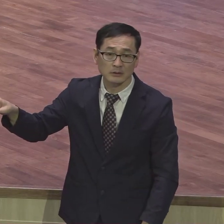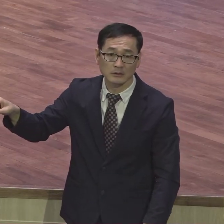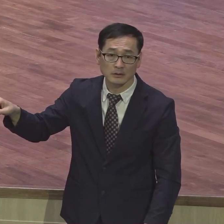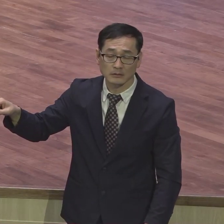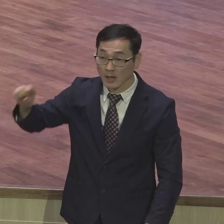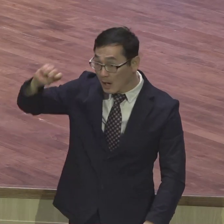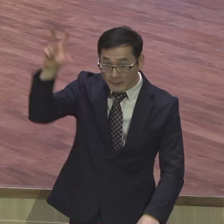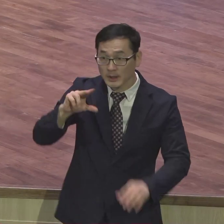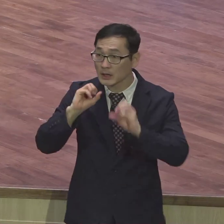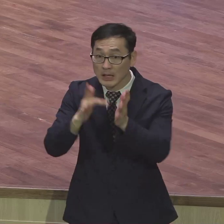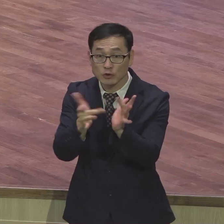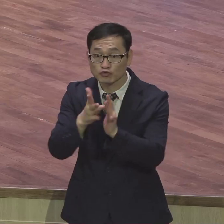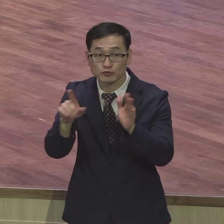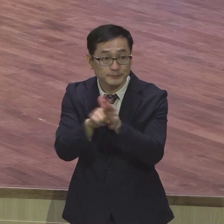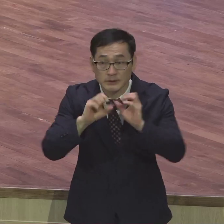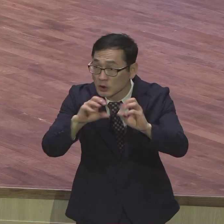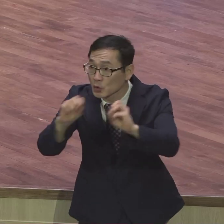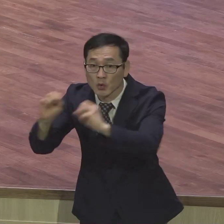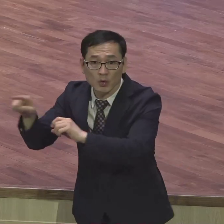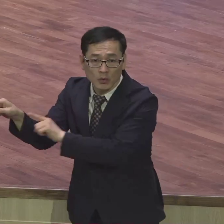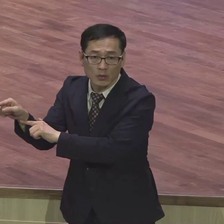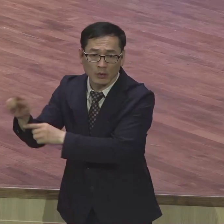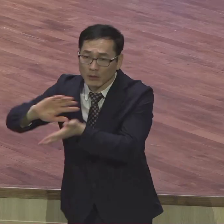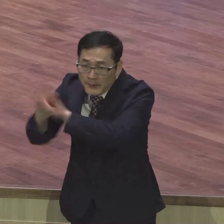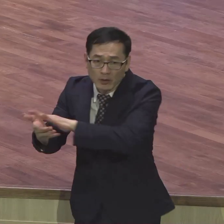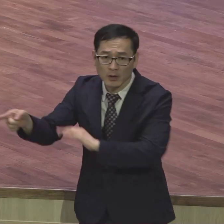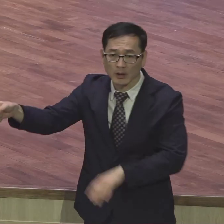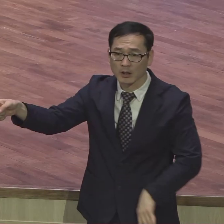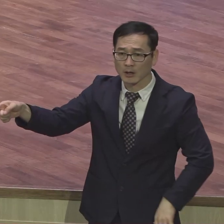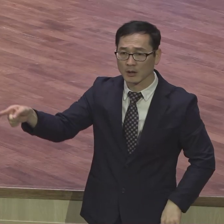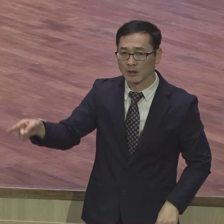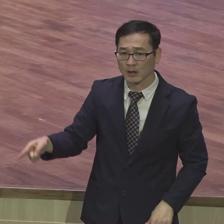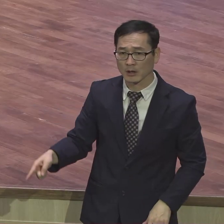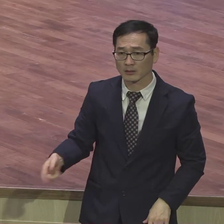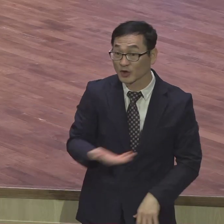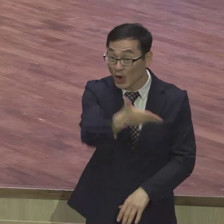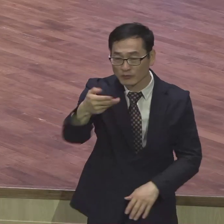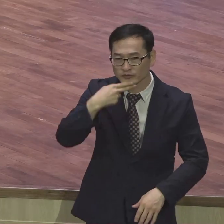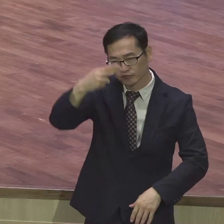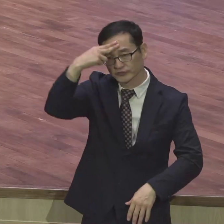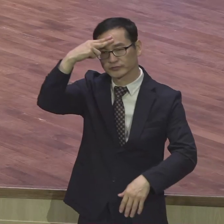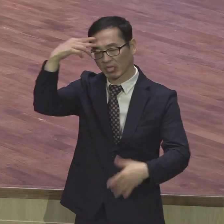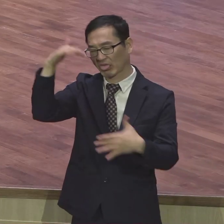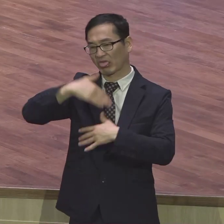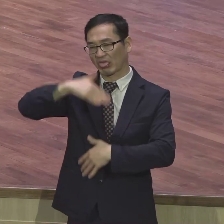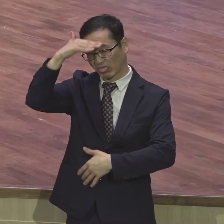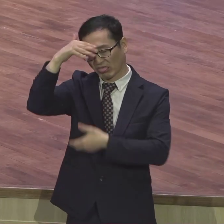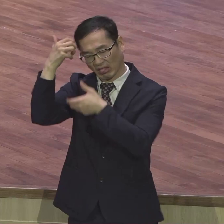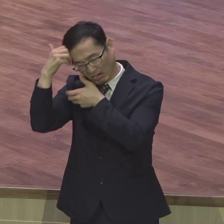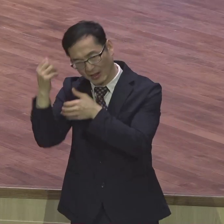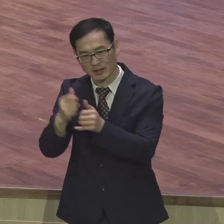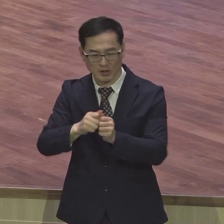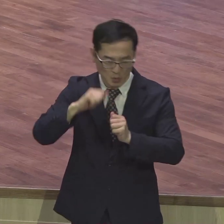여러분이 누굽니까 술주정뱅이로 도박쟁이로 세상에서 그냥 나밖에 모르는